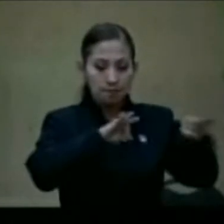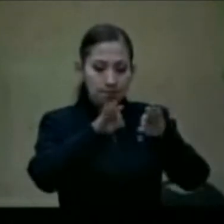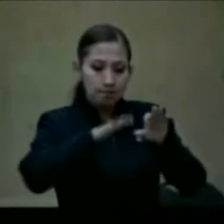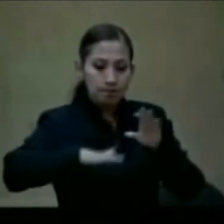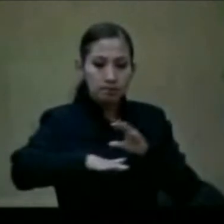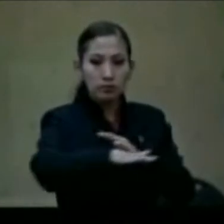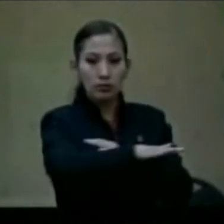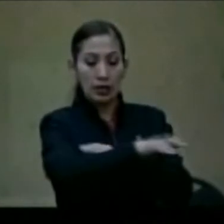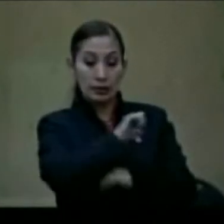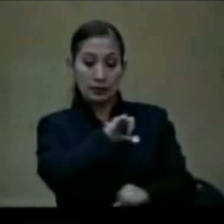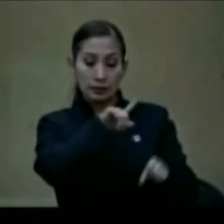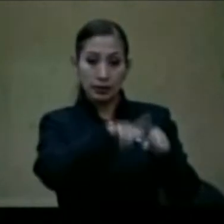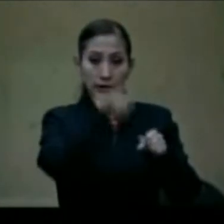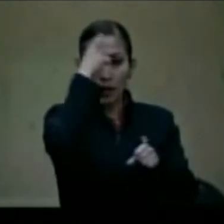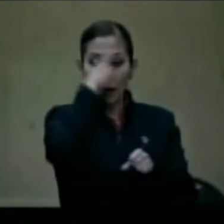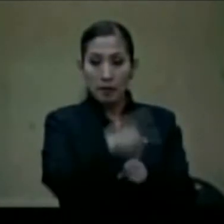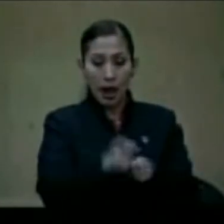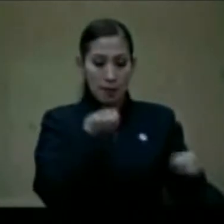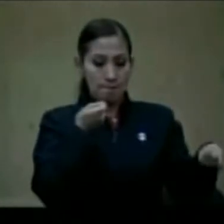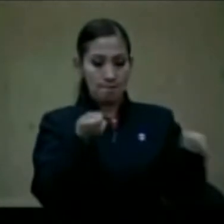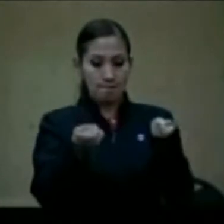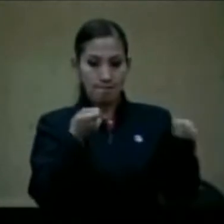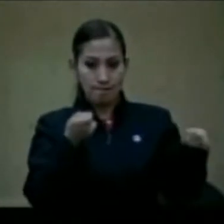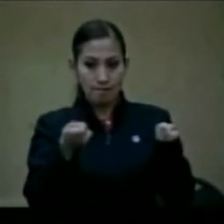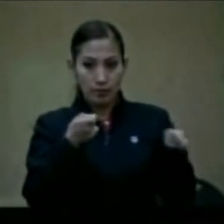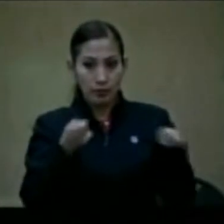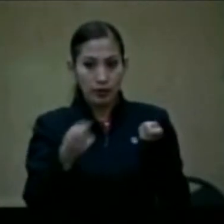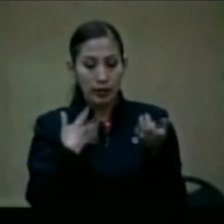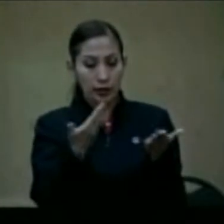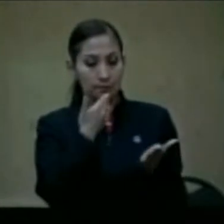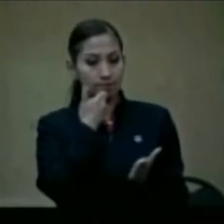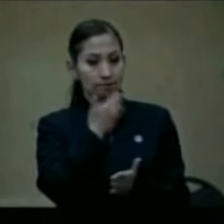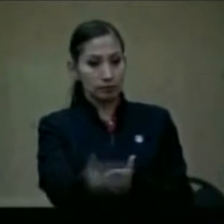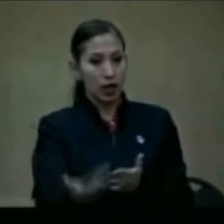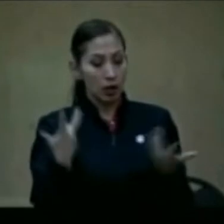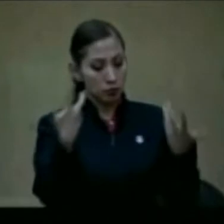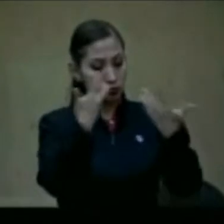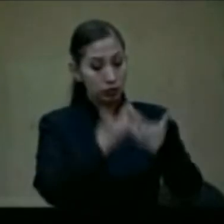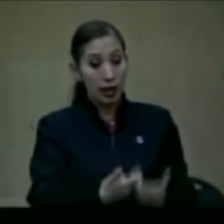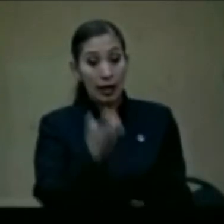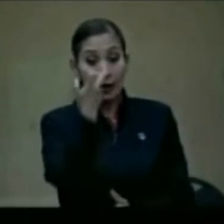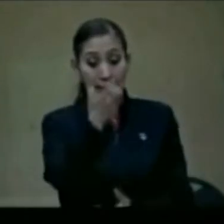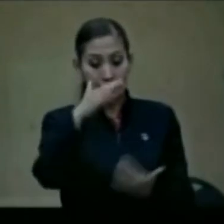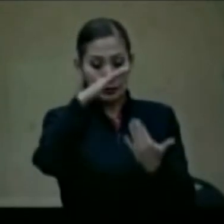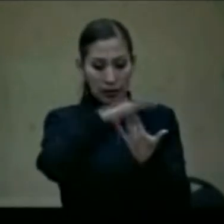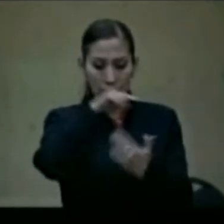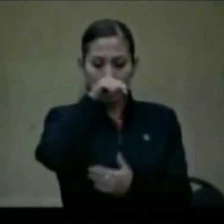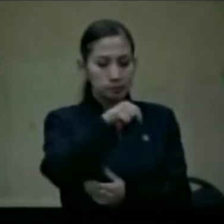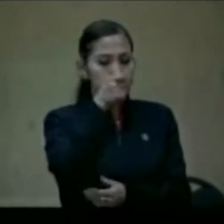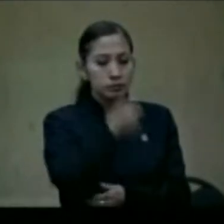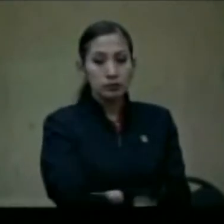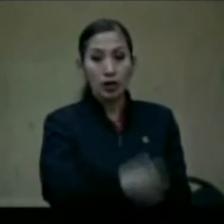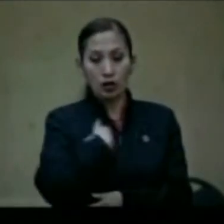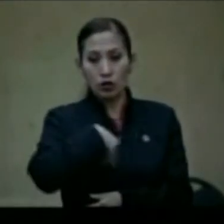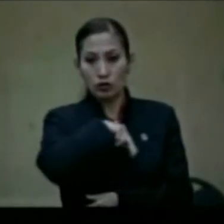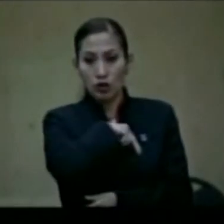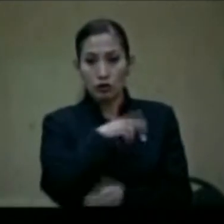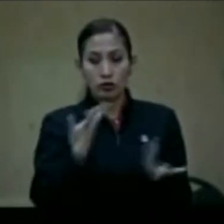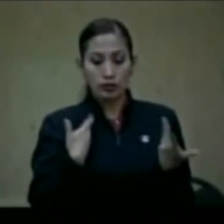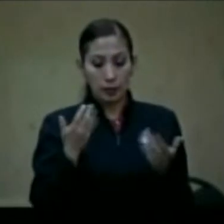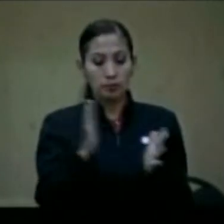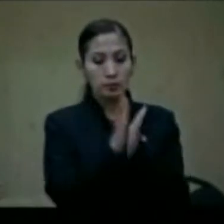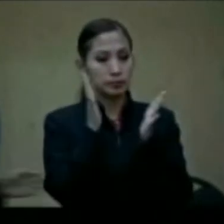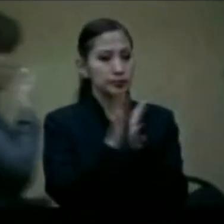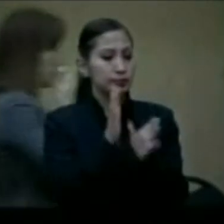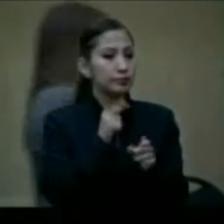exclusiva para el control de convencionalidad. En esta mesa contaremos con la